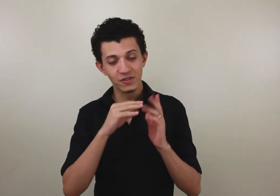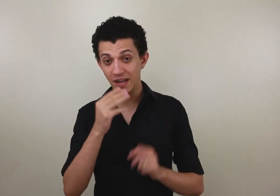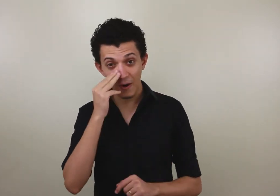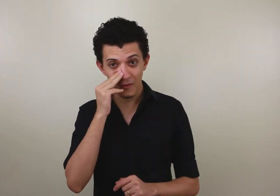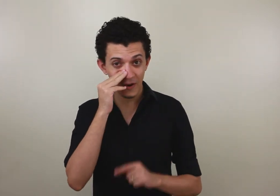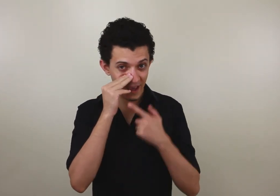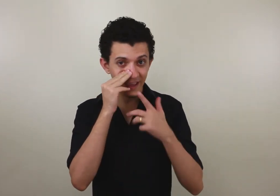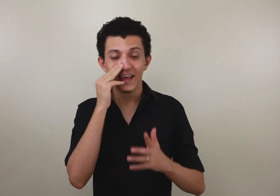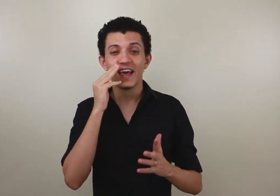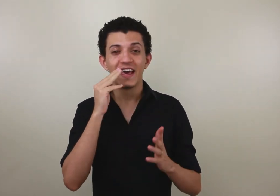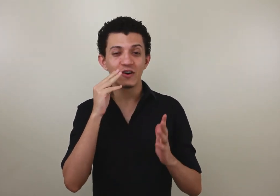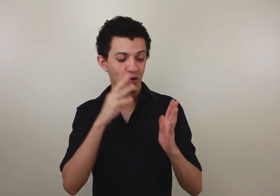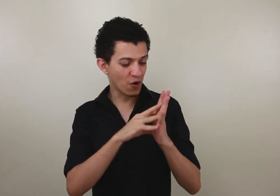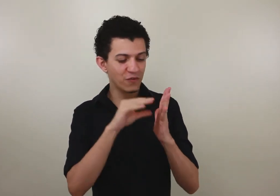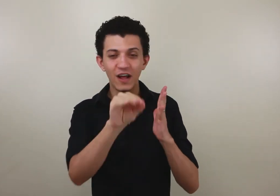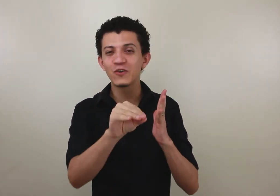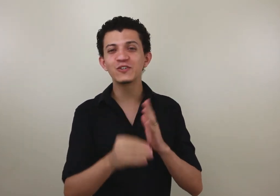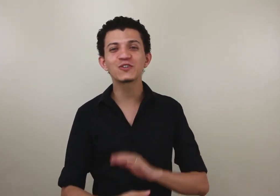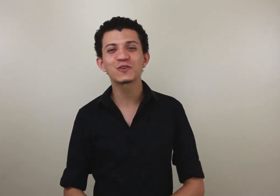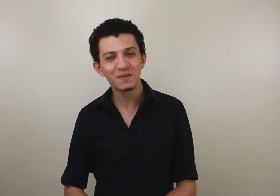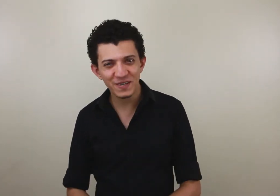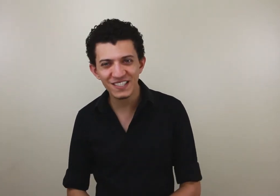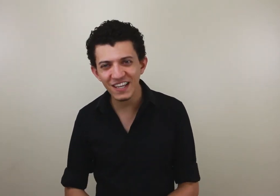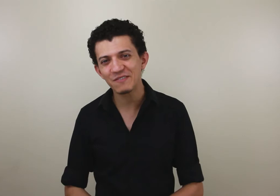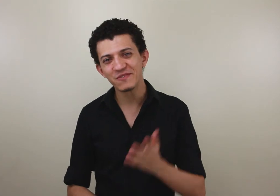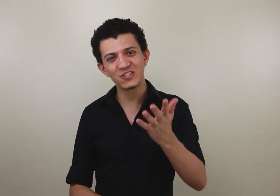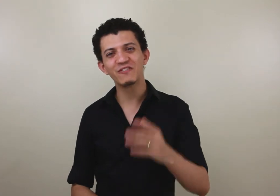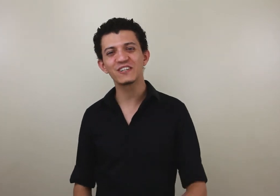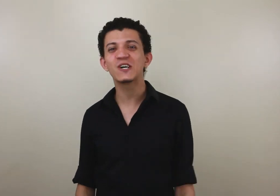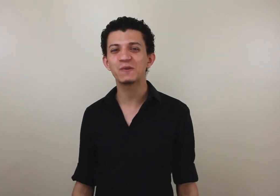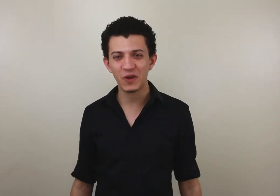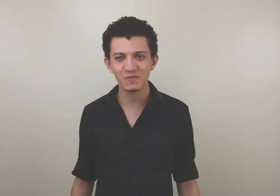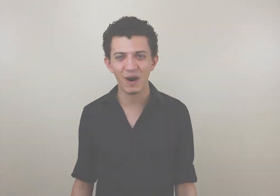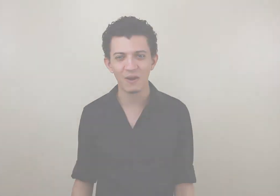o meu sinal, ok? E eu sou cofundador do Instituto Libras Escrito, e eu te vejo em nossa próxima aula.